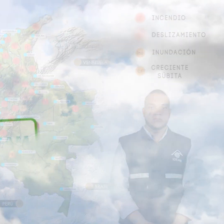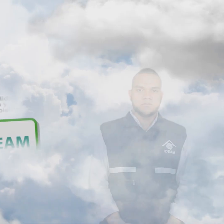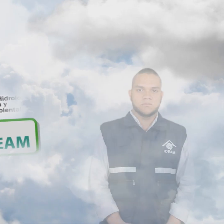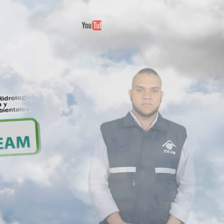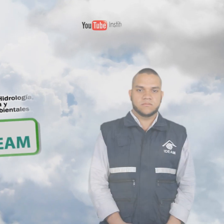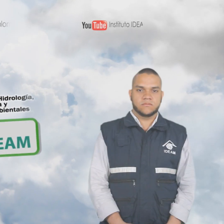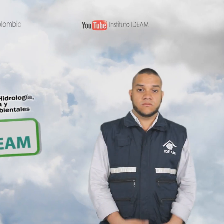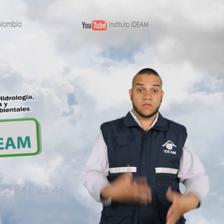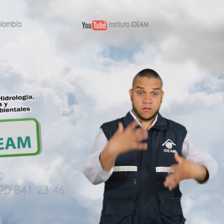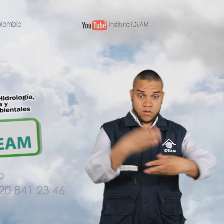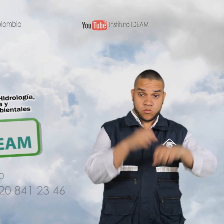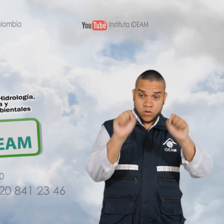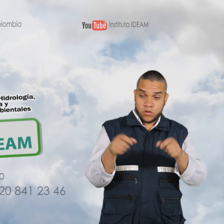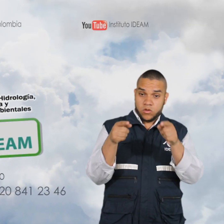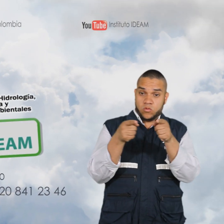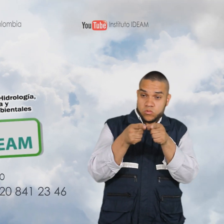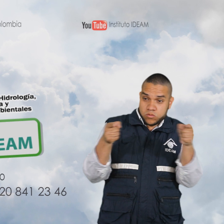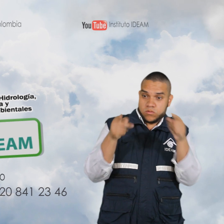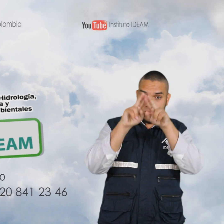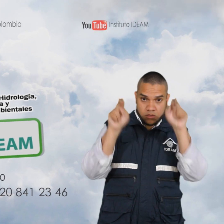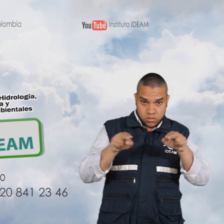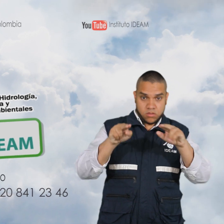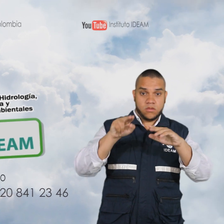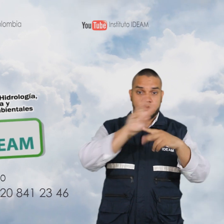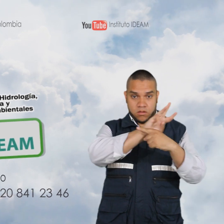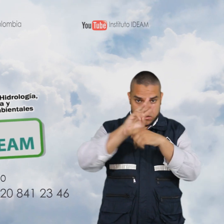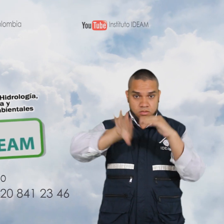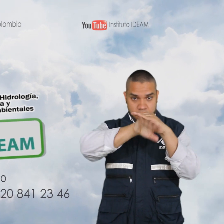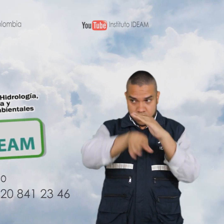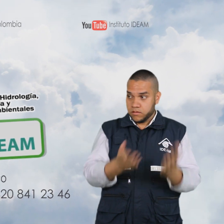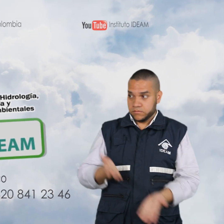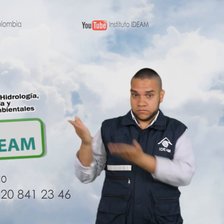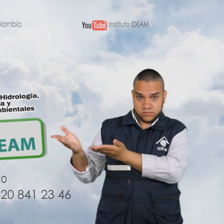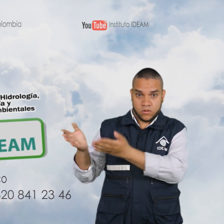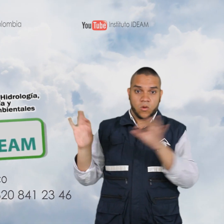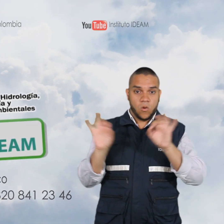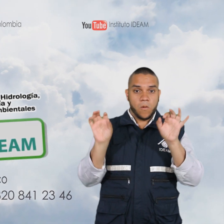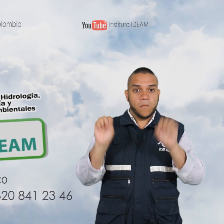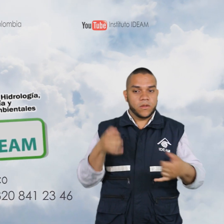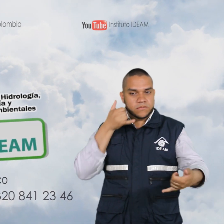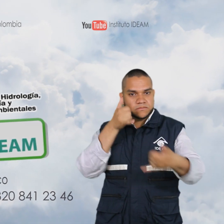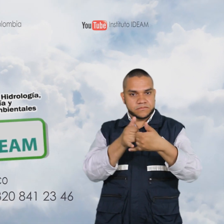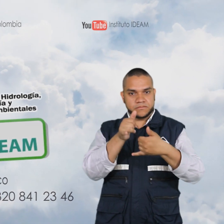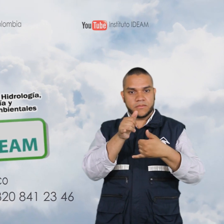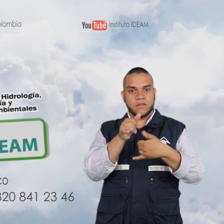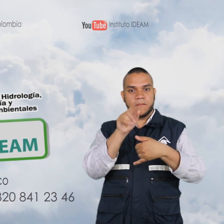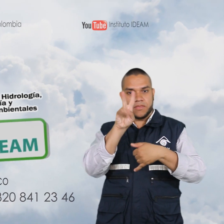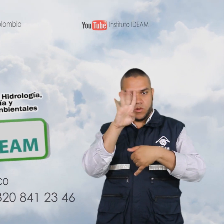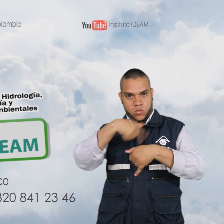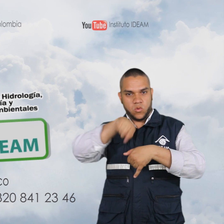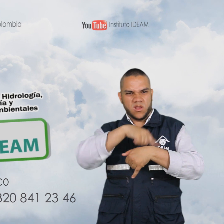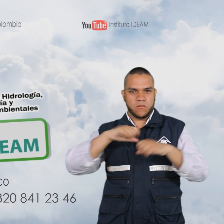Para encontrar mayor información los invitamos a que consulten la página idean.gov.co o que se comuniquen las 24 horas en